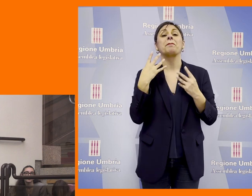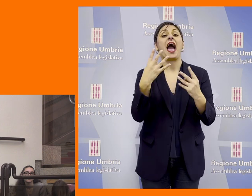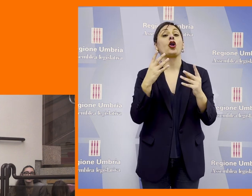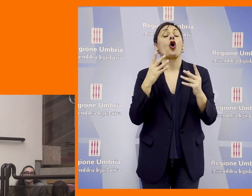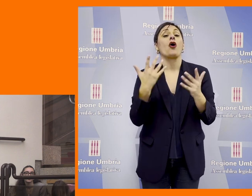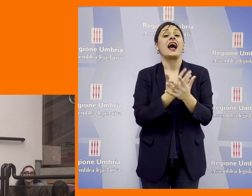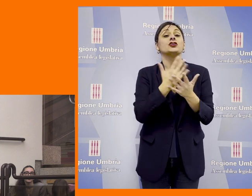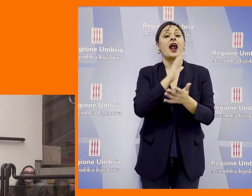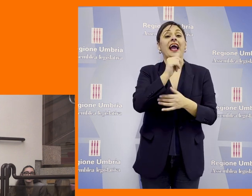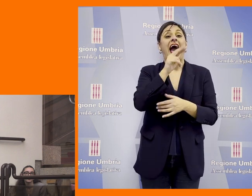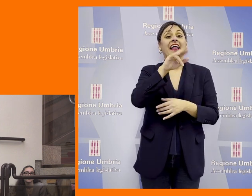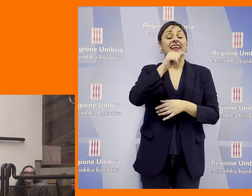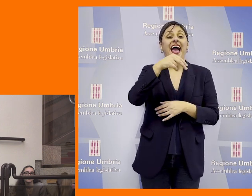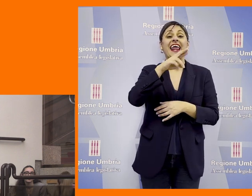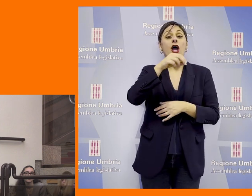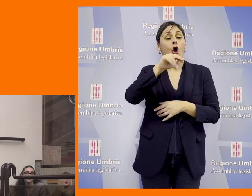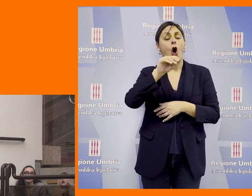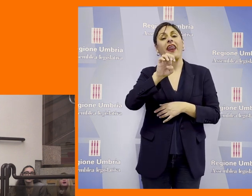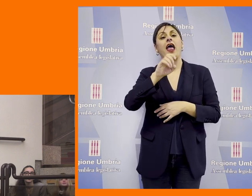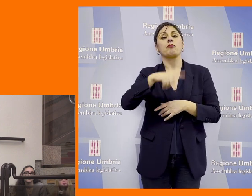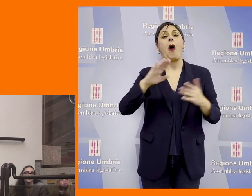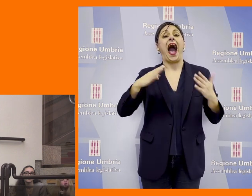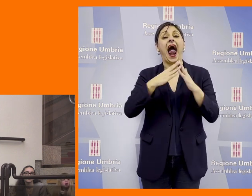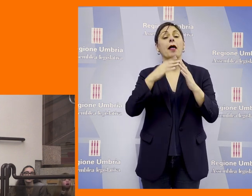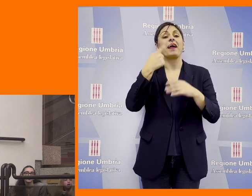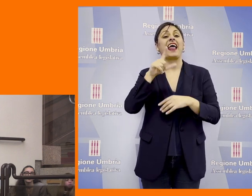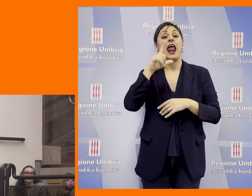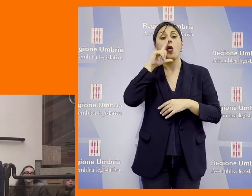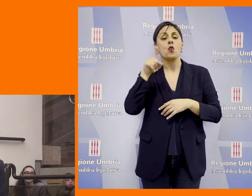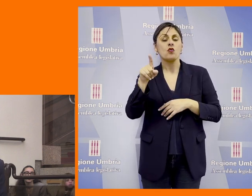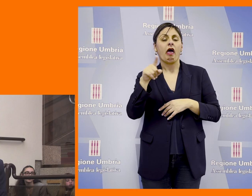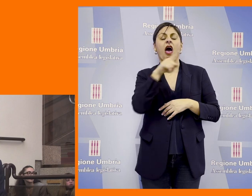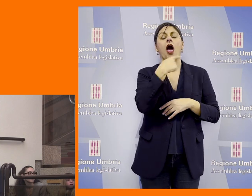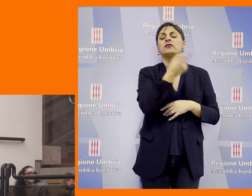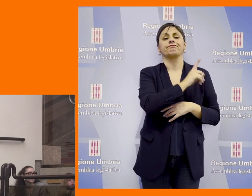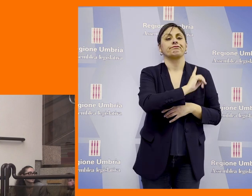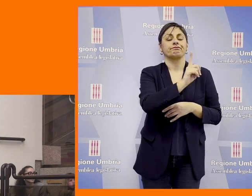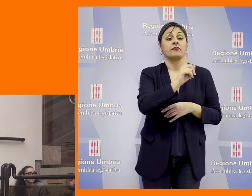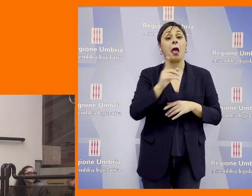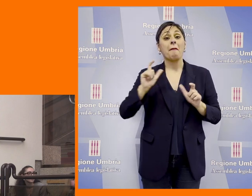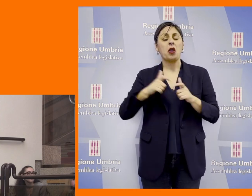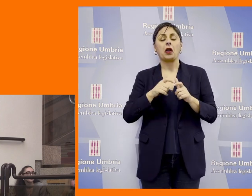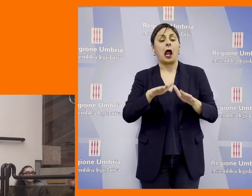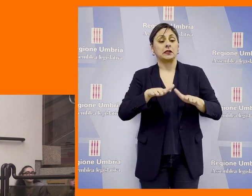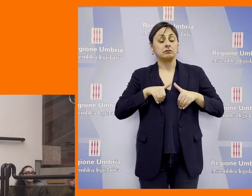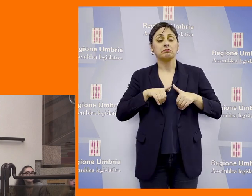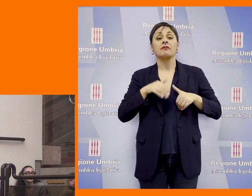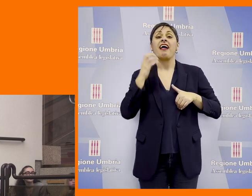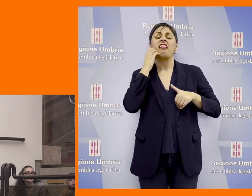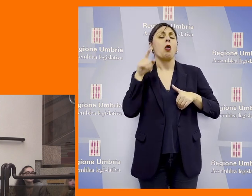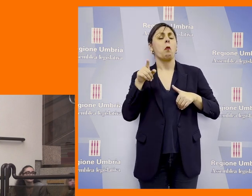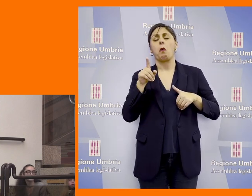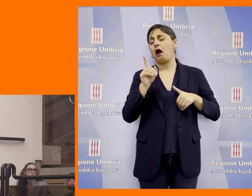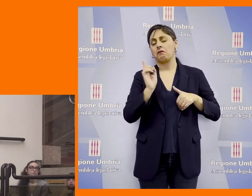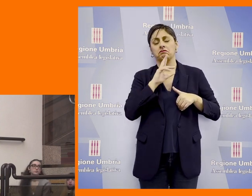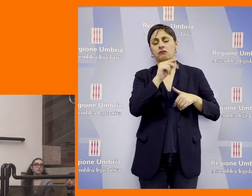del Parco Nazionale Catria Nerone e Alpe della Luna si sono astenuti i consiglieri della minoranza mentre De Luca Movimento